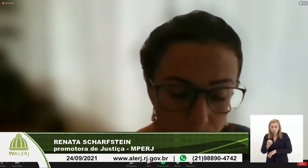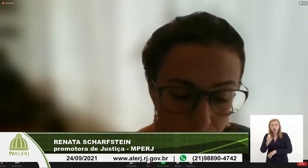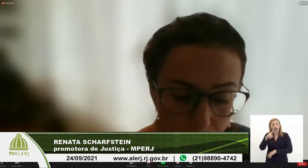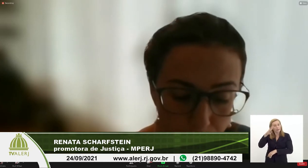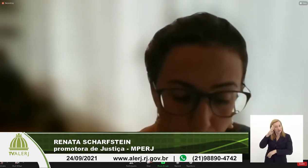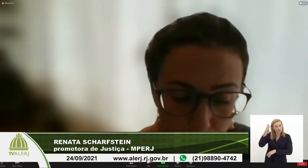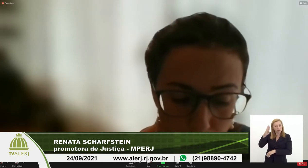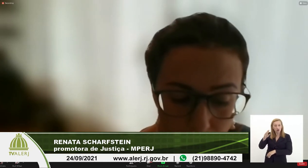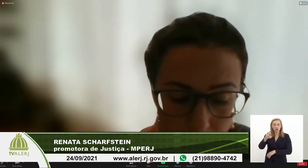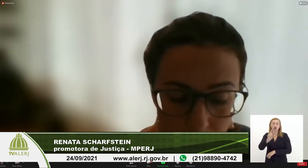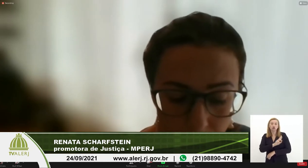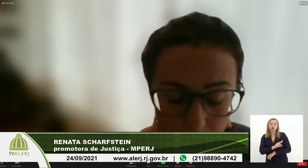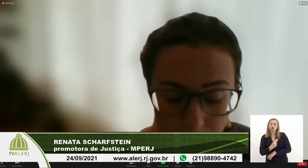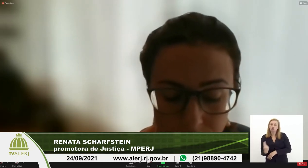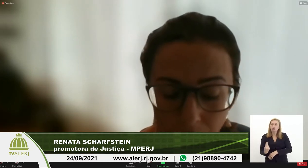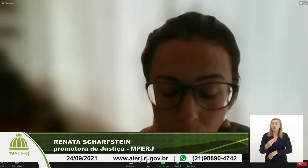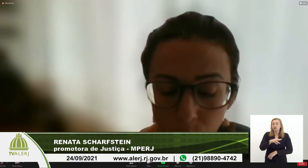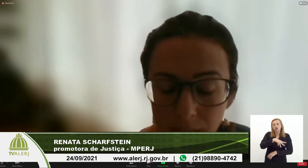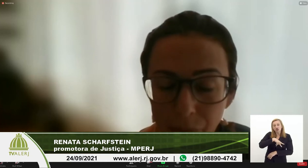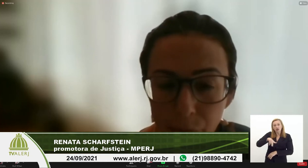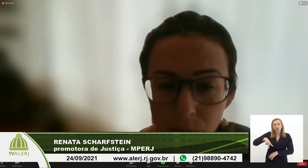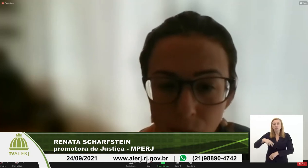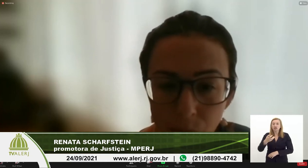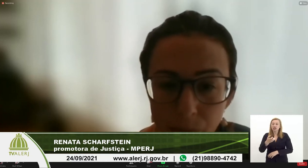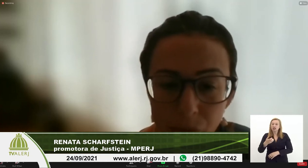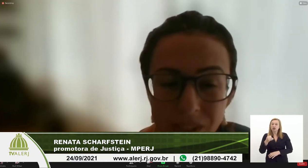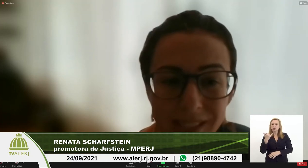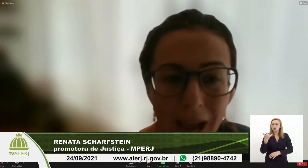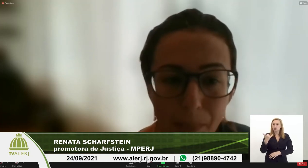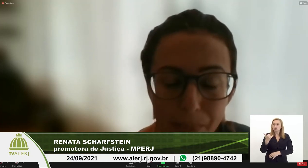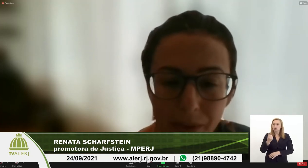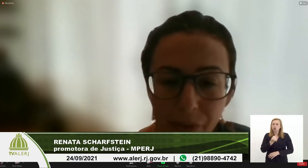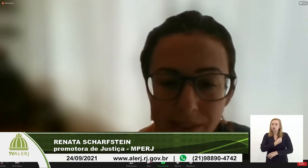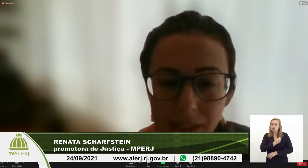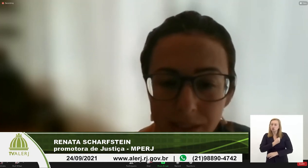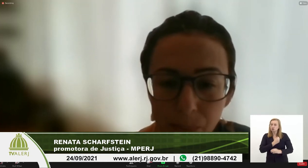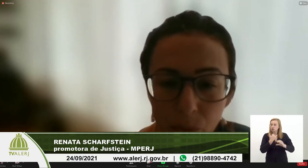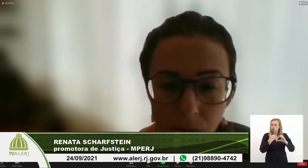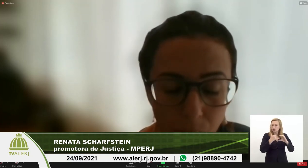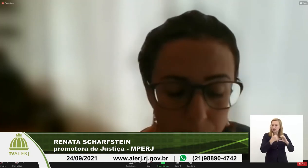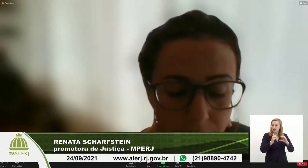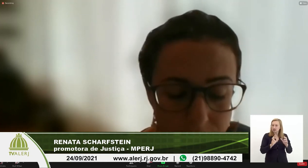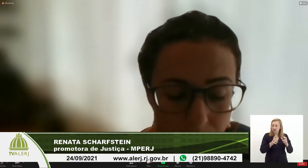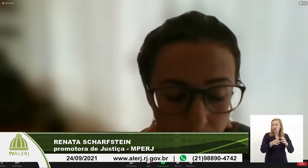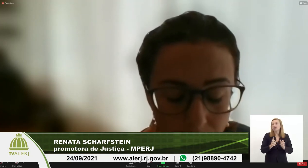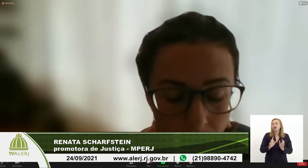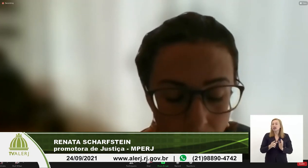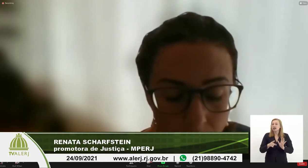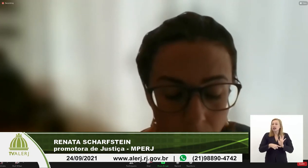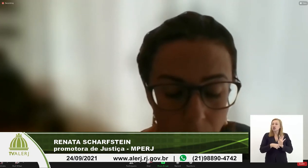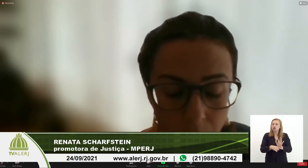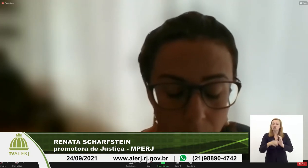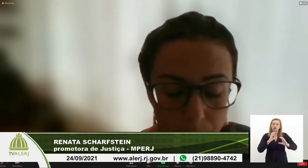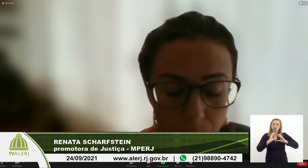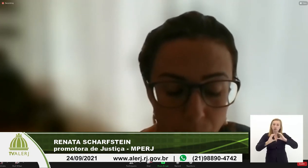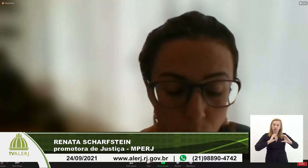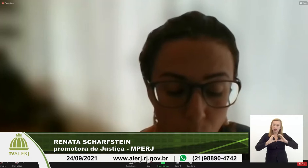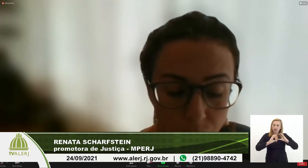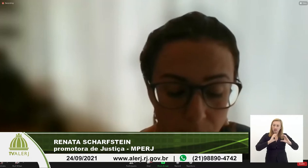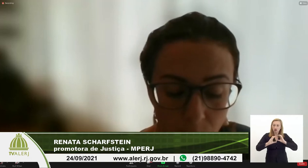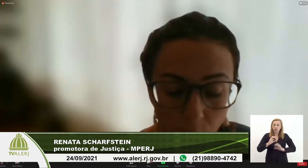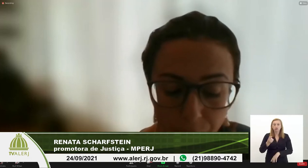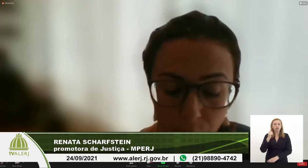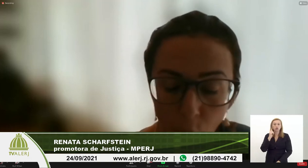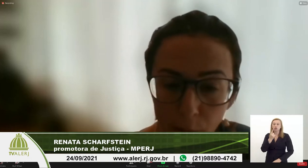aqui em nome do Ministério Público queria dar o telefone do número de zap que facilita muito a comunicação né pros